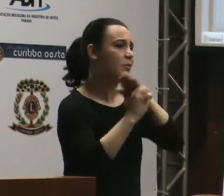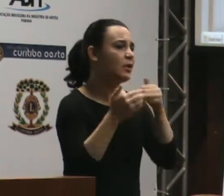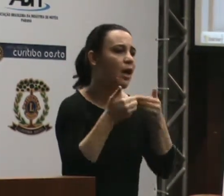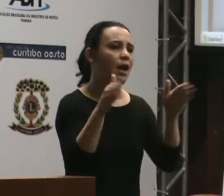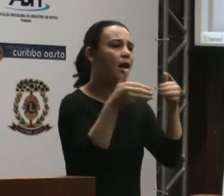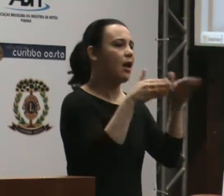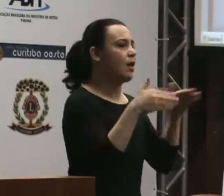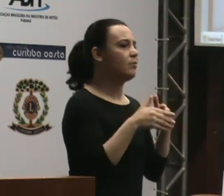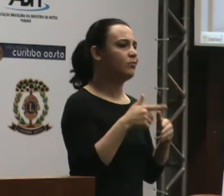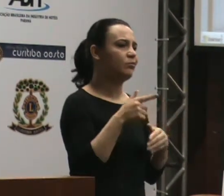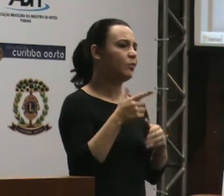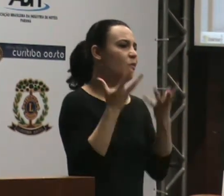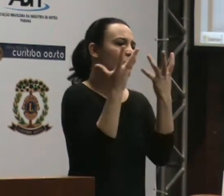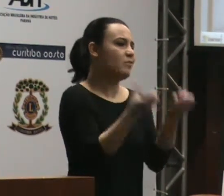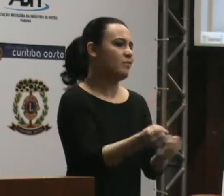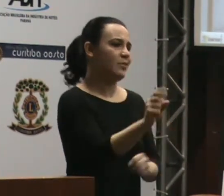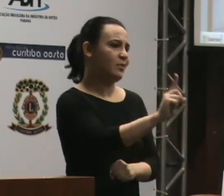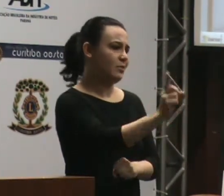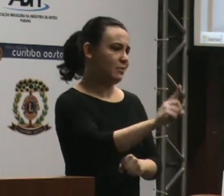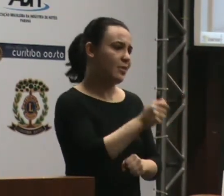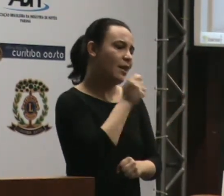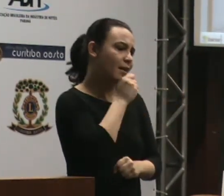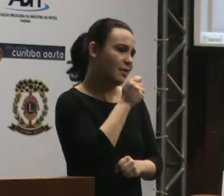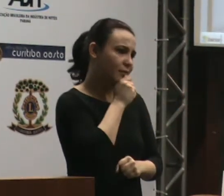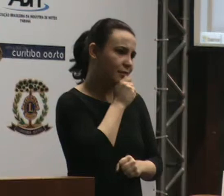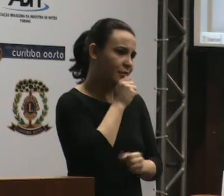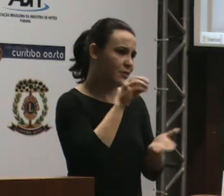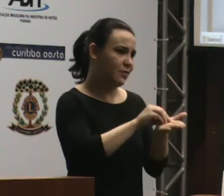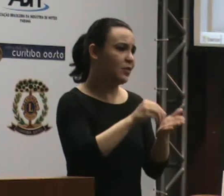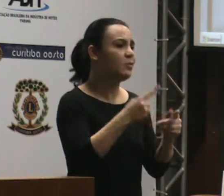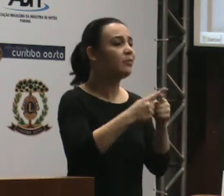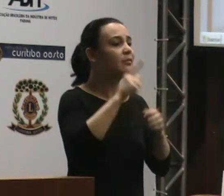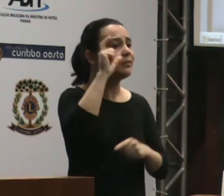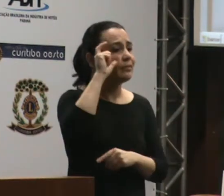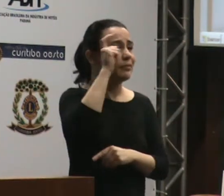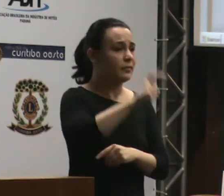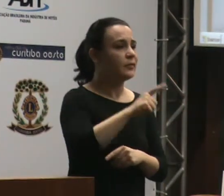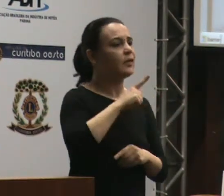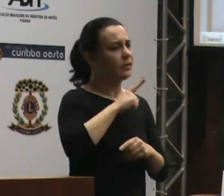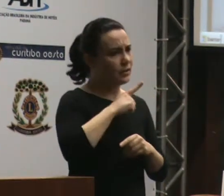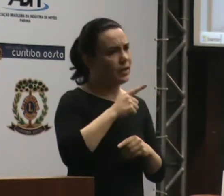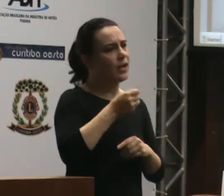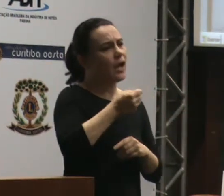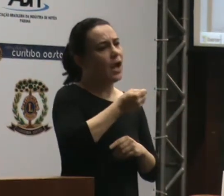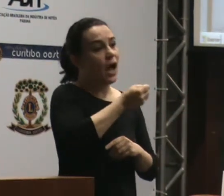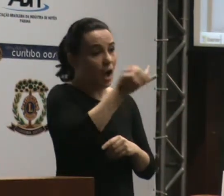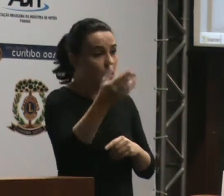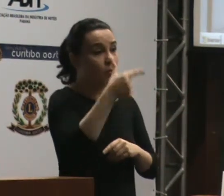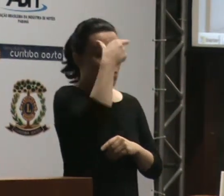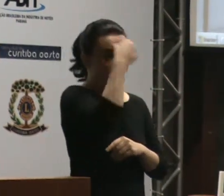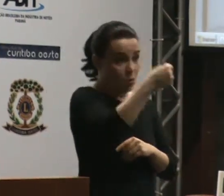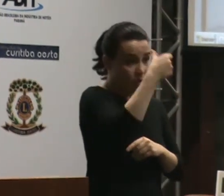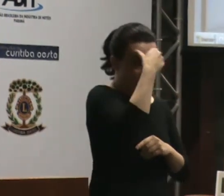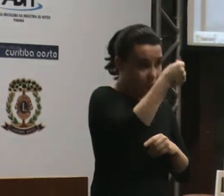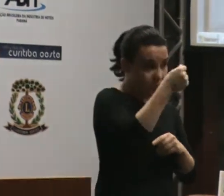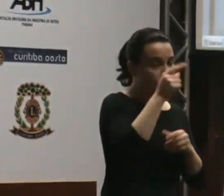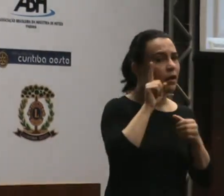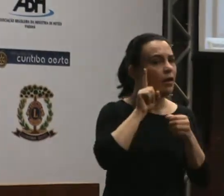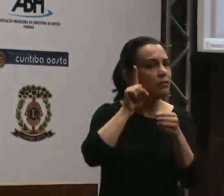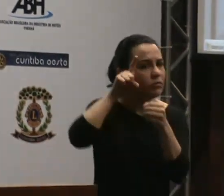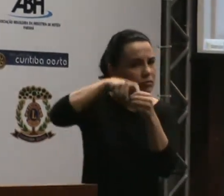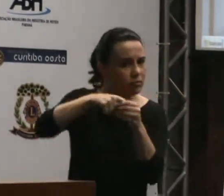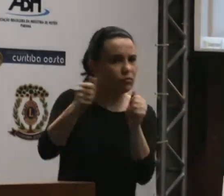temos empresas, infelizmente, mesmo com incentivo de incubadoras tecnológicas,